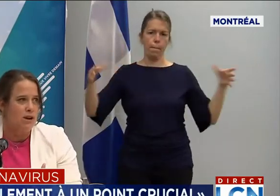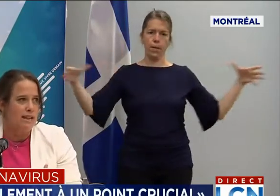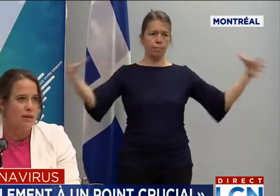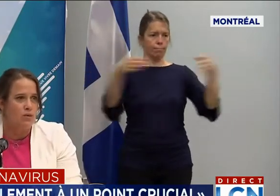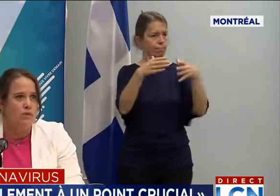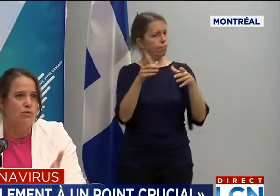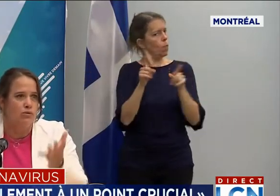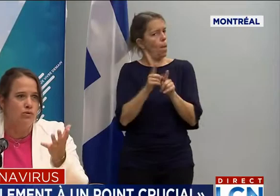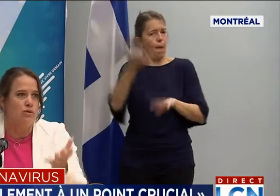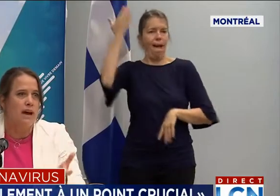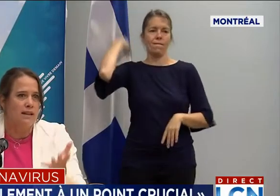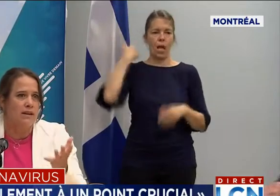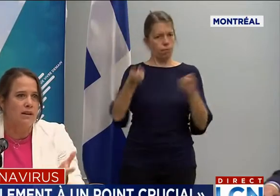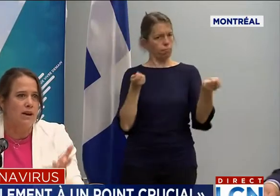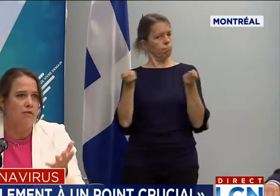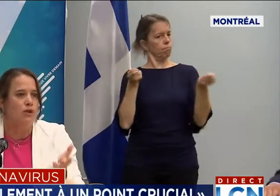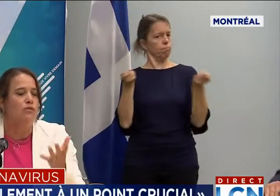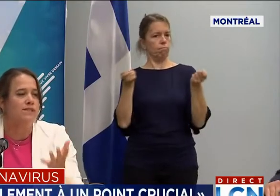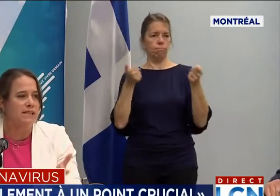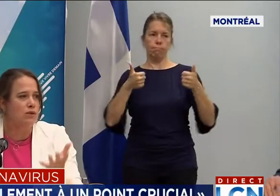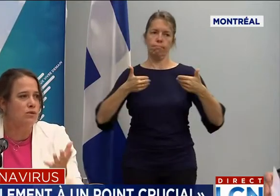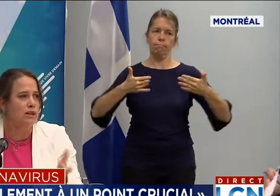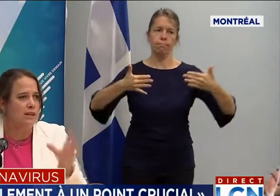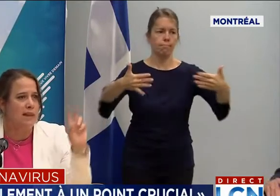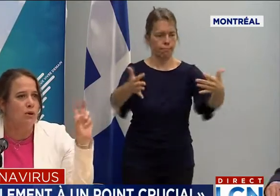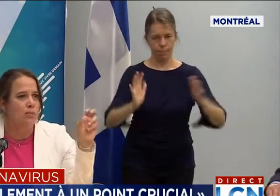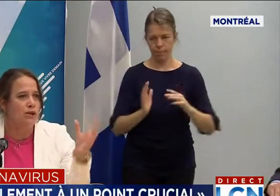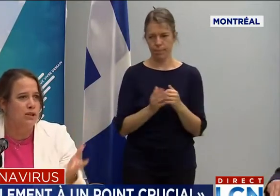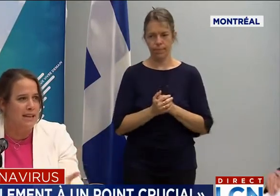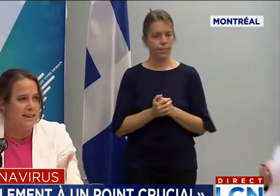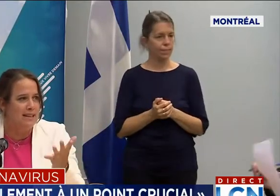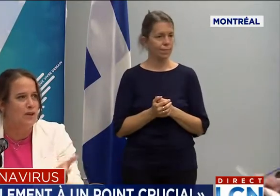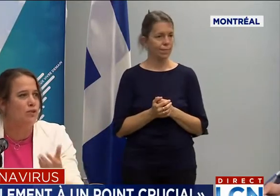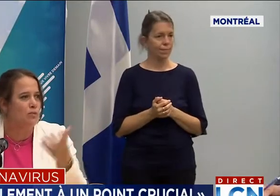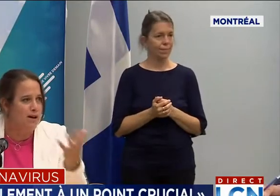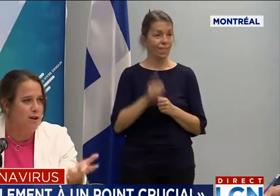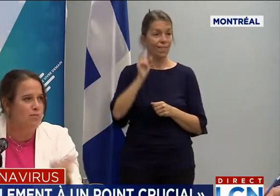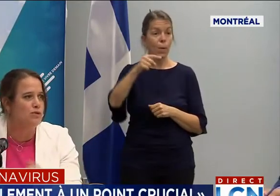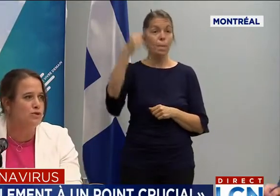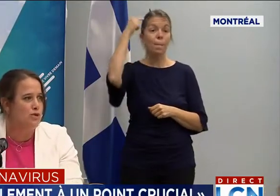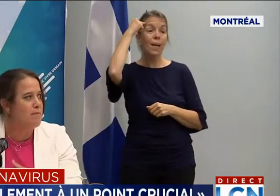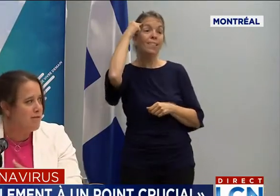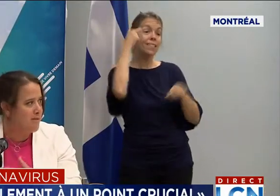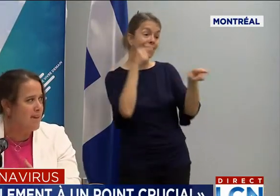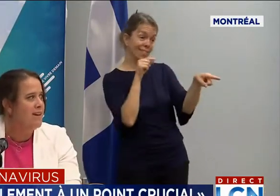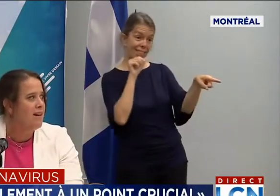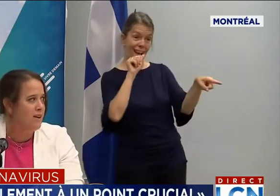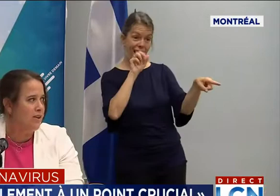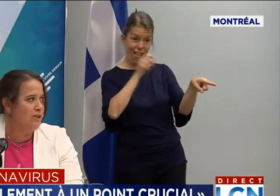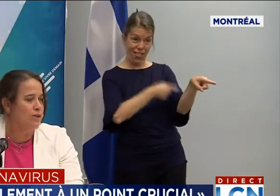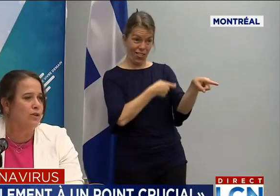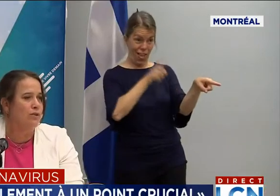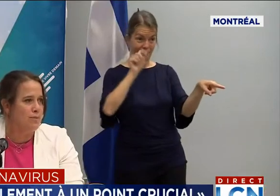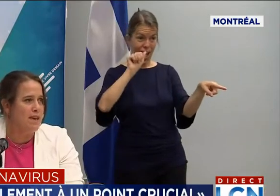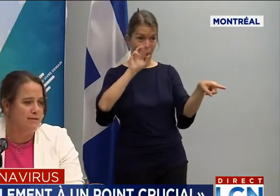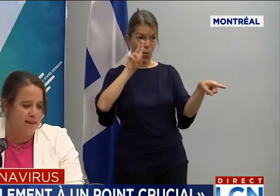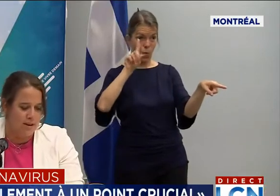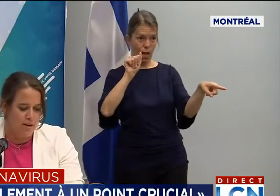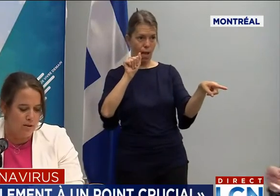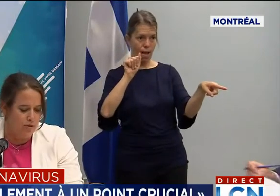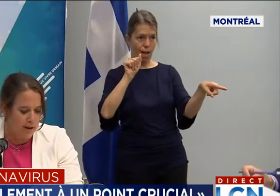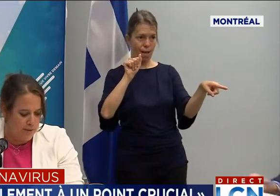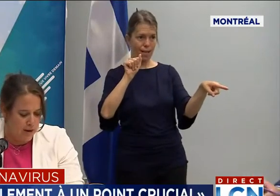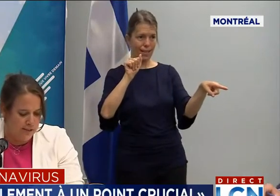impacts collatéraux, il faut toujours avoir une vision de la proportionnalité, donc de ne avoir plus de méfaits que de